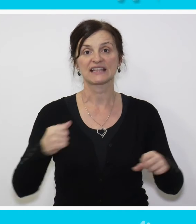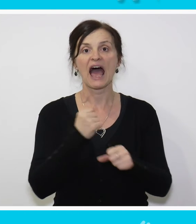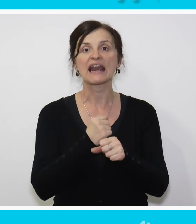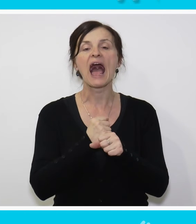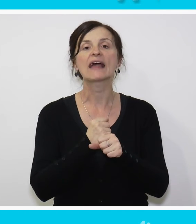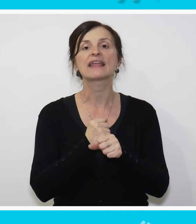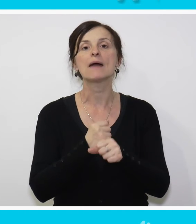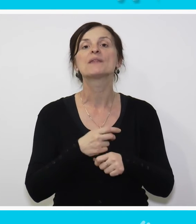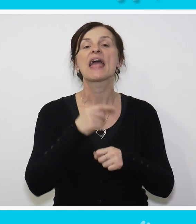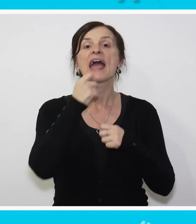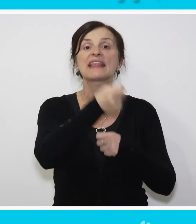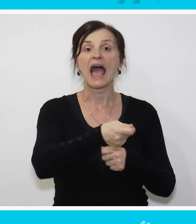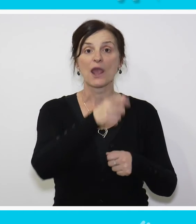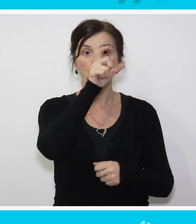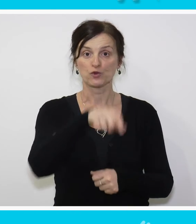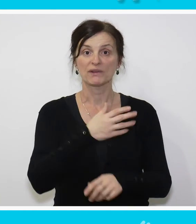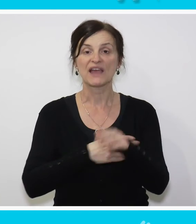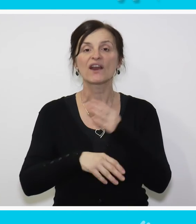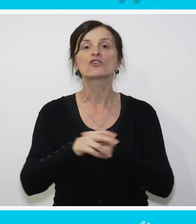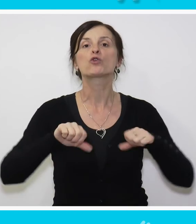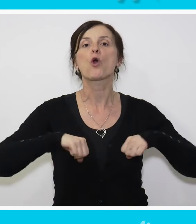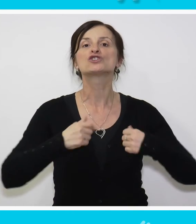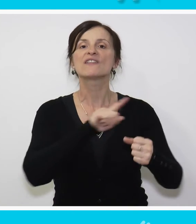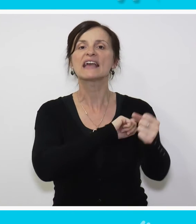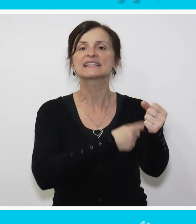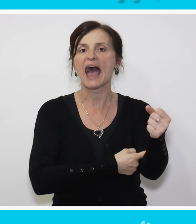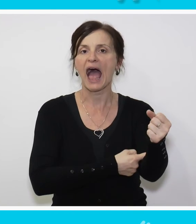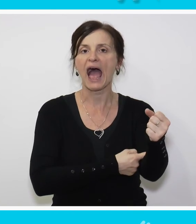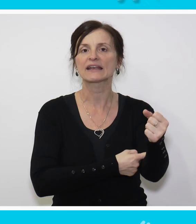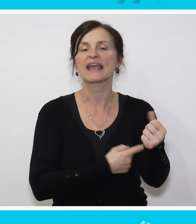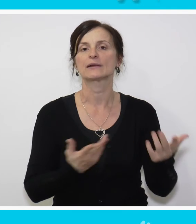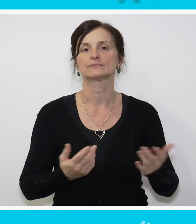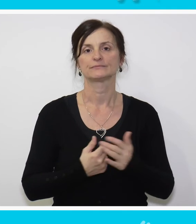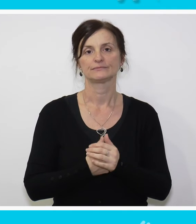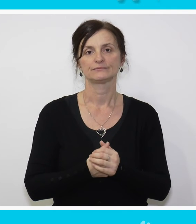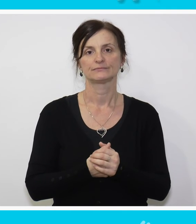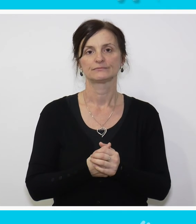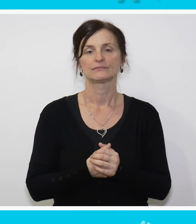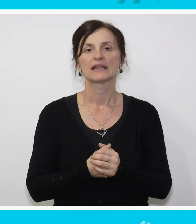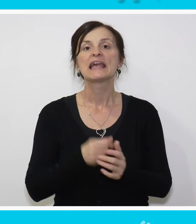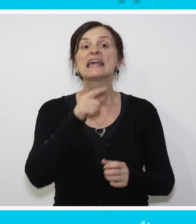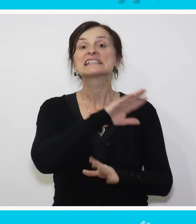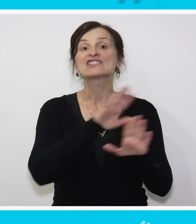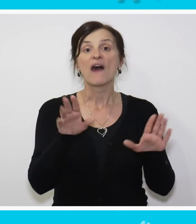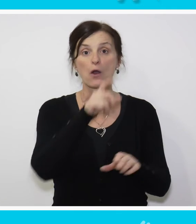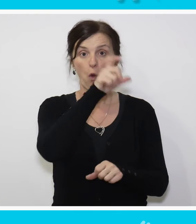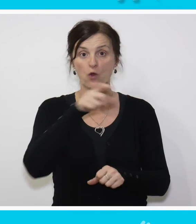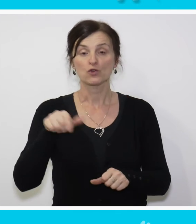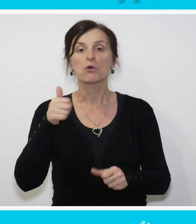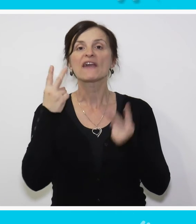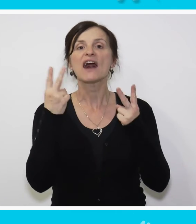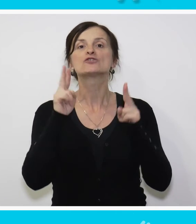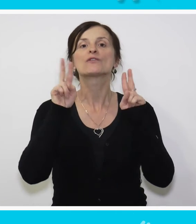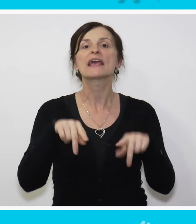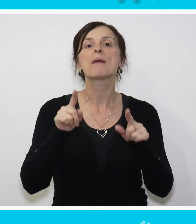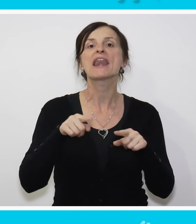svakako daje osobama sa invaliditetom dožive i snage, veće moći i autonomije. Za svaku osobu je bitno da